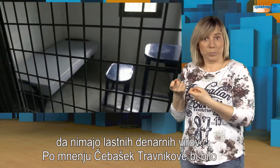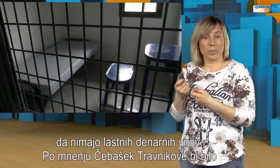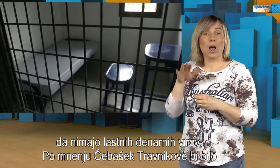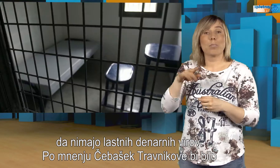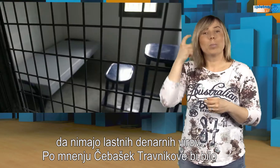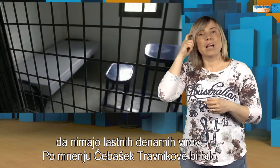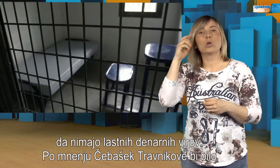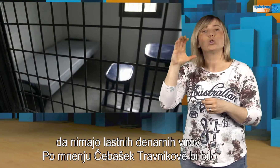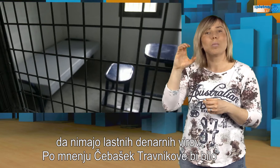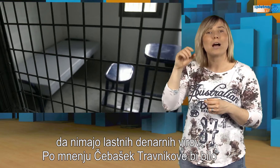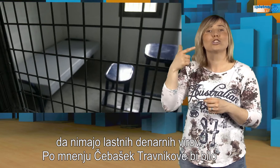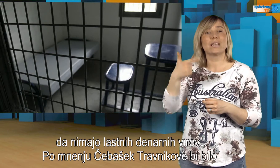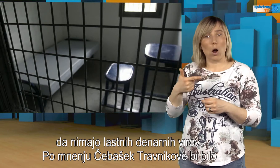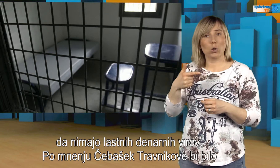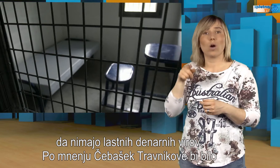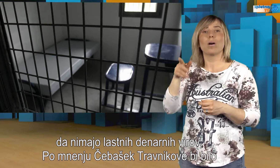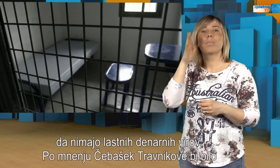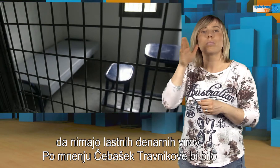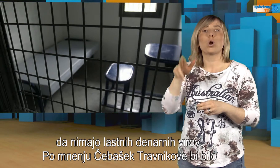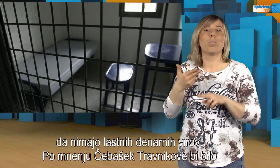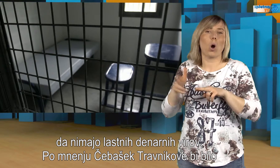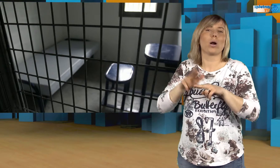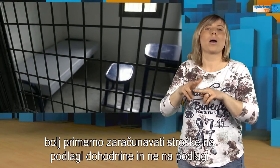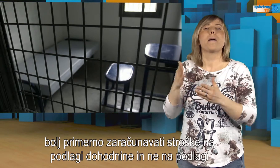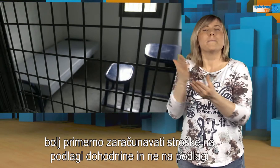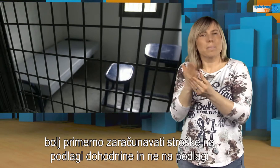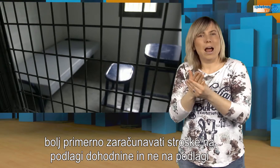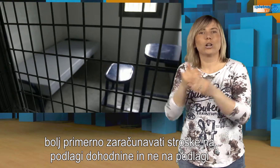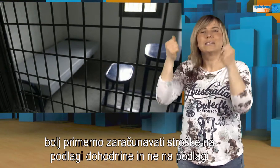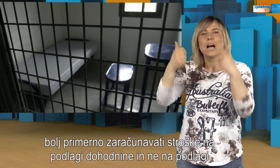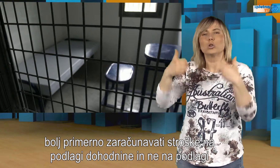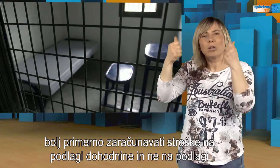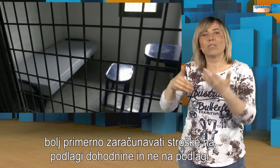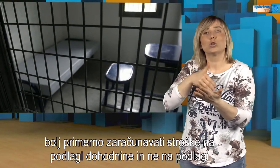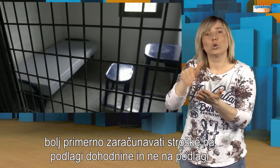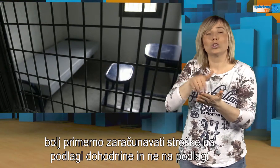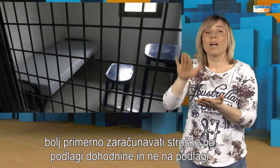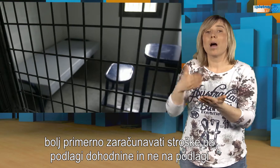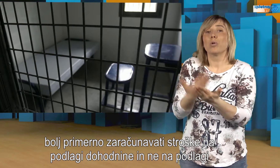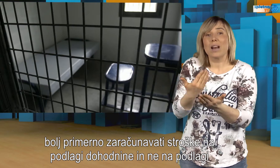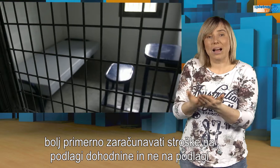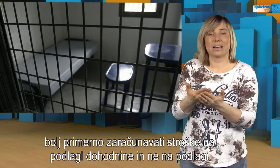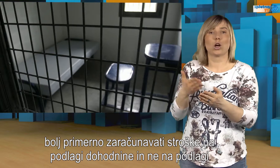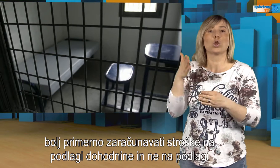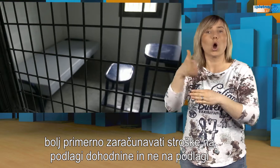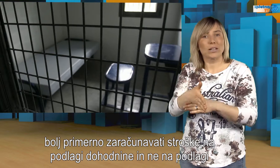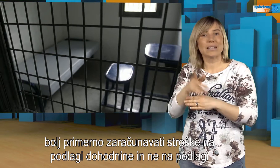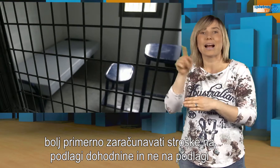Po mnenju Čebašek-Travnikove bi bilo bolj primerno zaračunavati stroške na podlagi dohodnine in ne na podlagi stroškov,